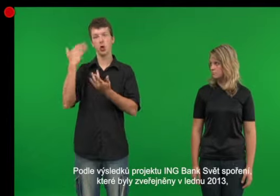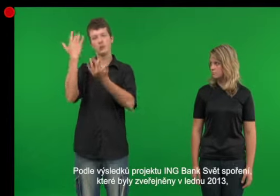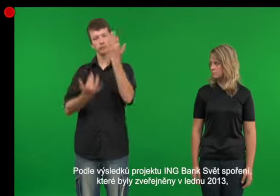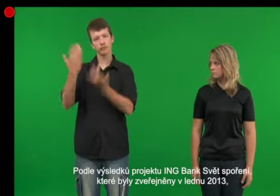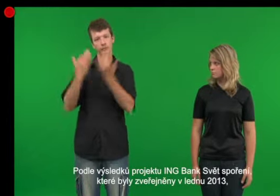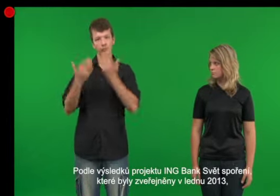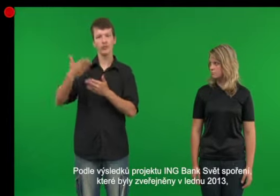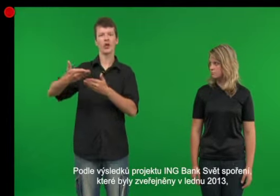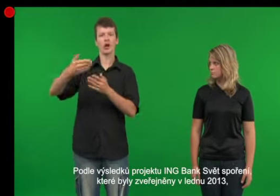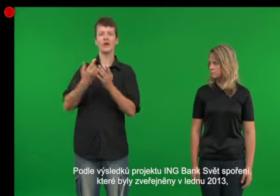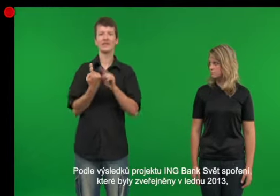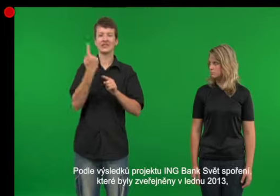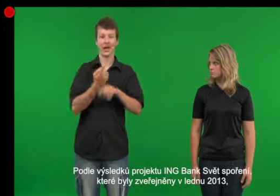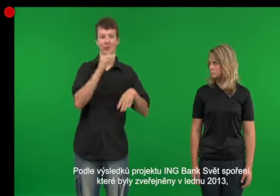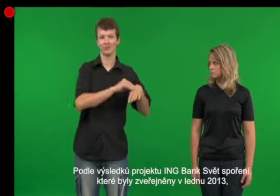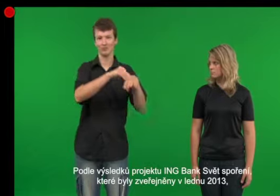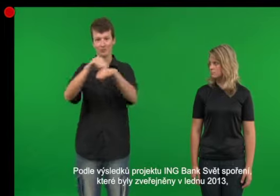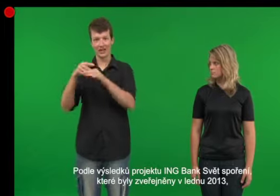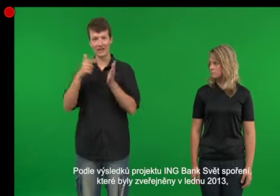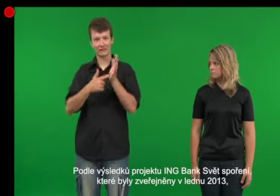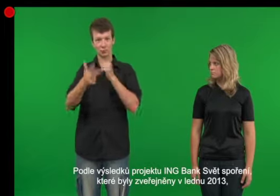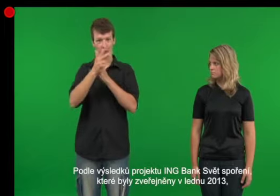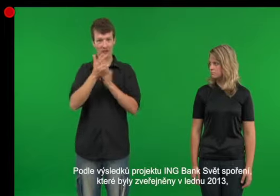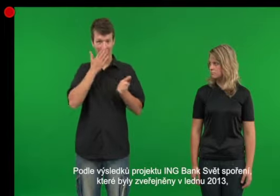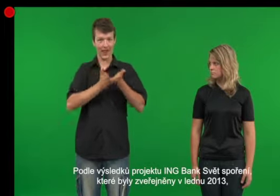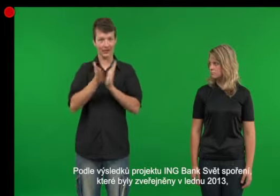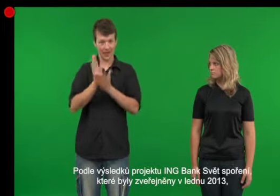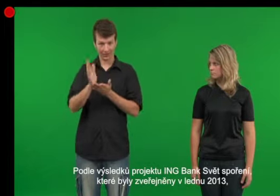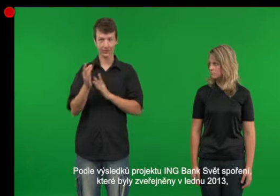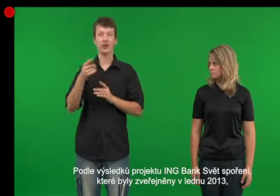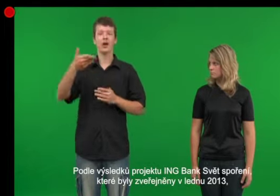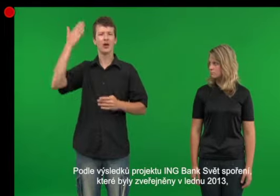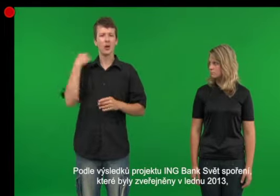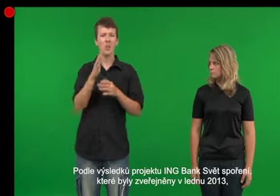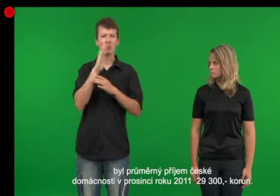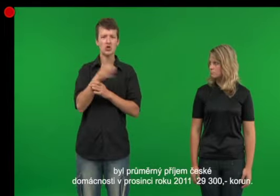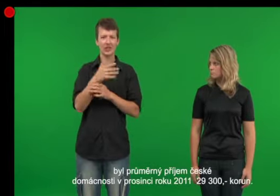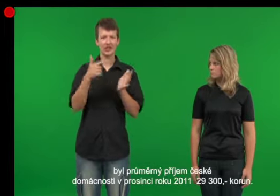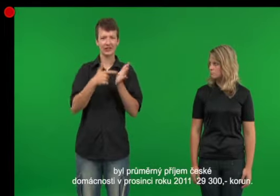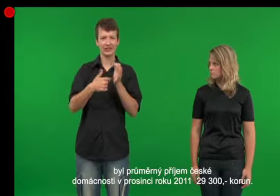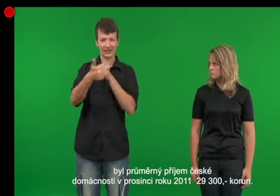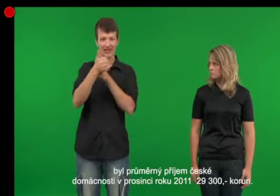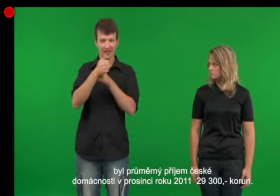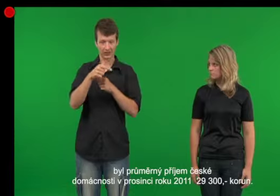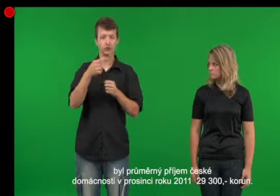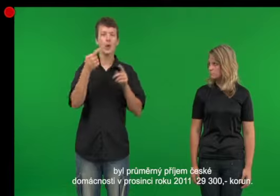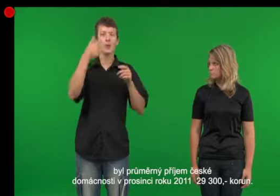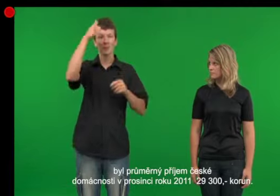spoření, které byly zveřejněny v lednu 2013, to odprůměrný příjem české domácnosti v prosince roku 2017